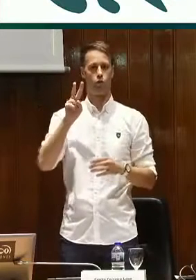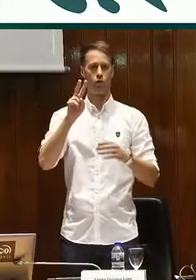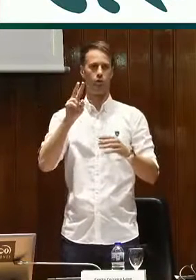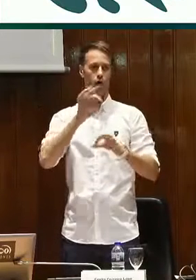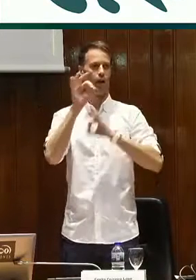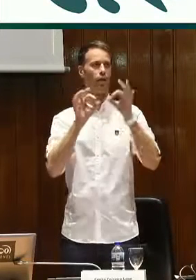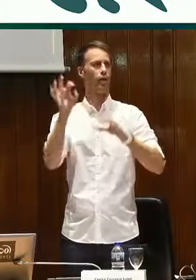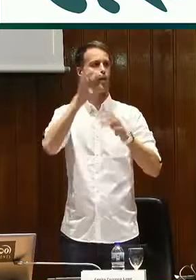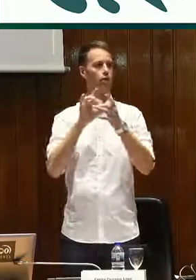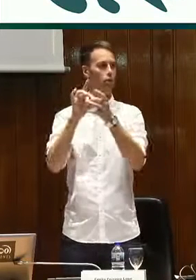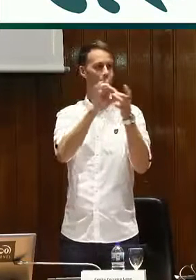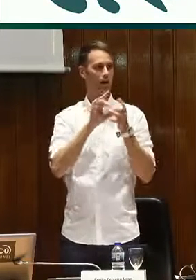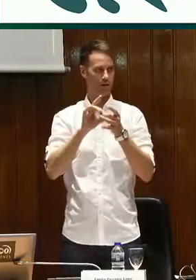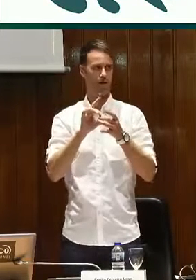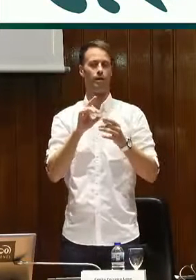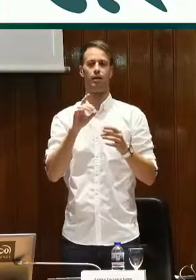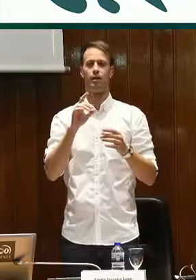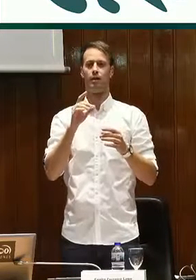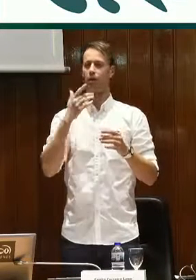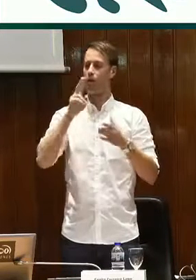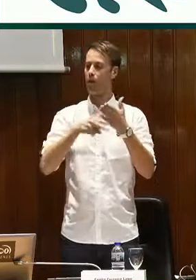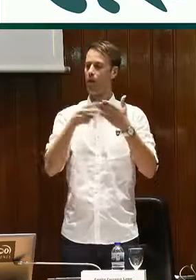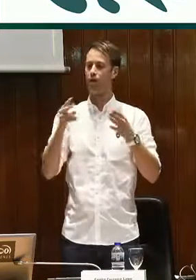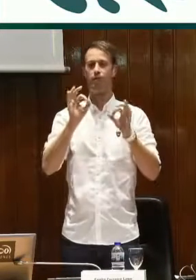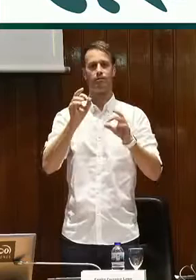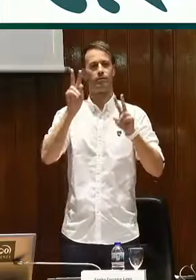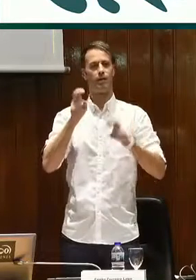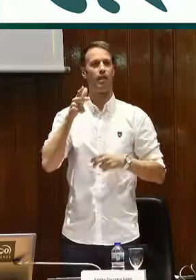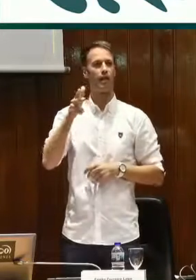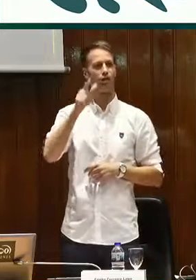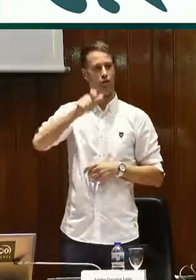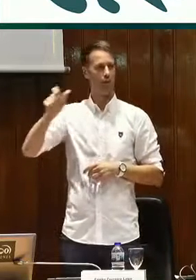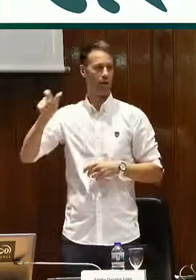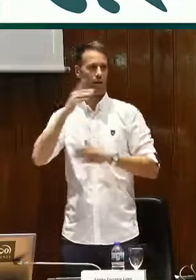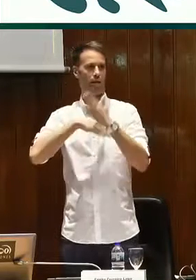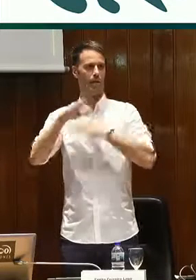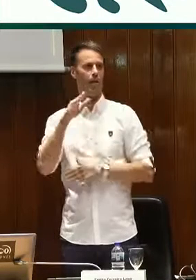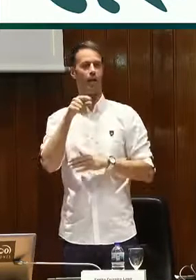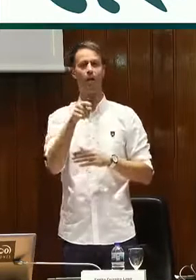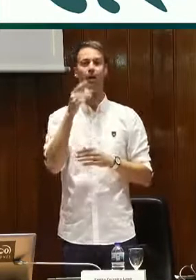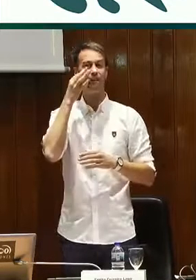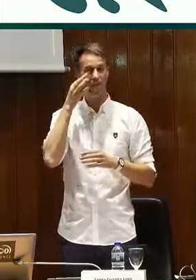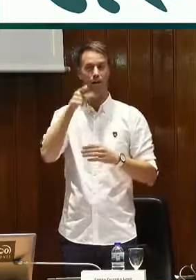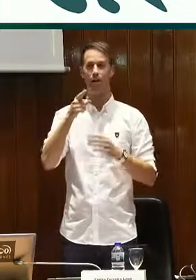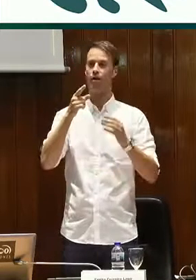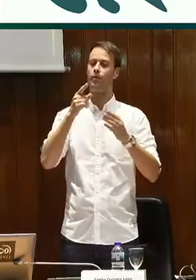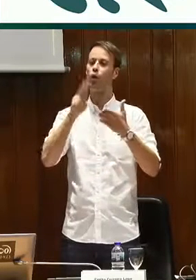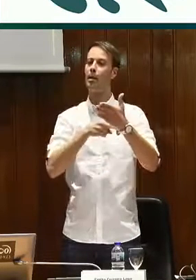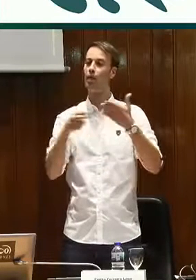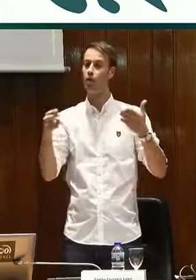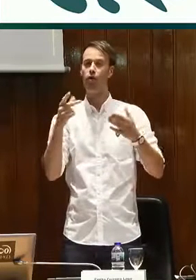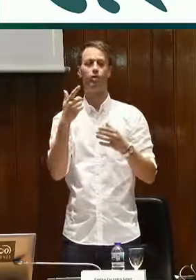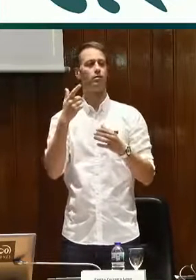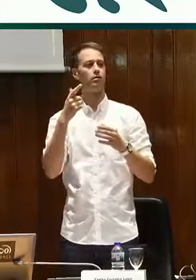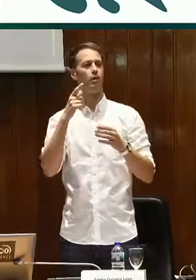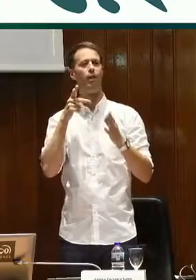La siguiente normativa que tenemos es la Convención de la UNO sobre los Derechos de Personas con Discapacidad y habla de los derechos de las personas sordas.